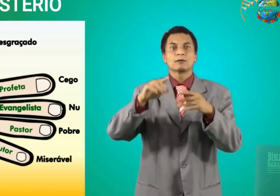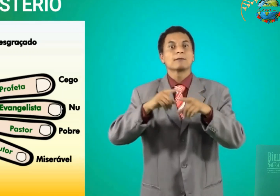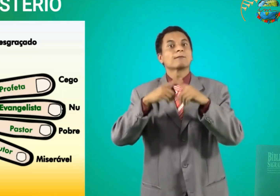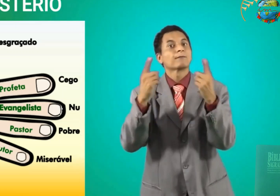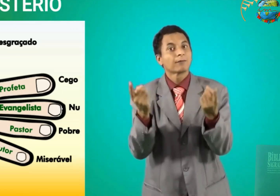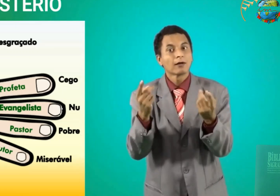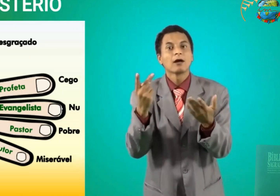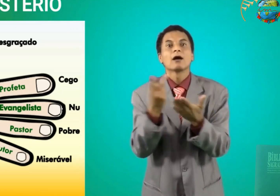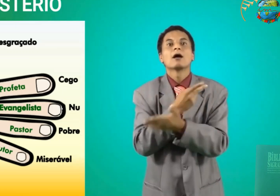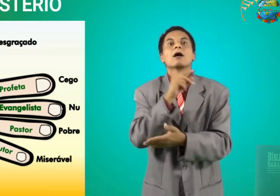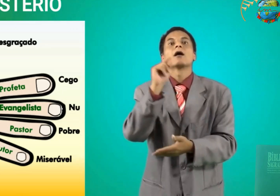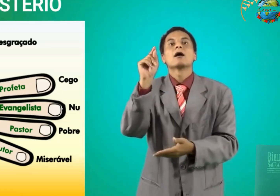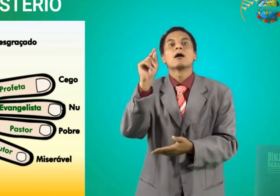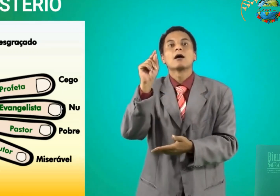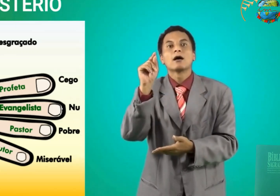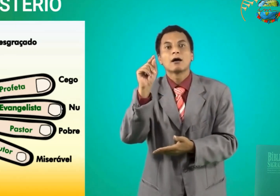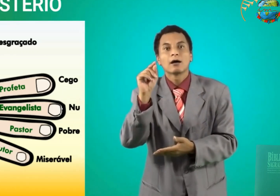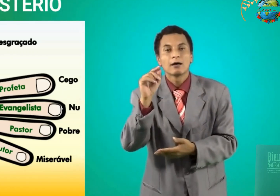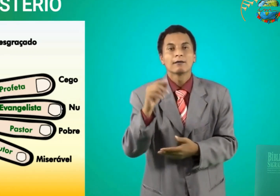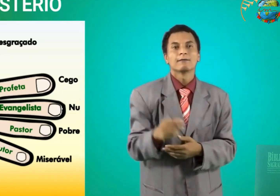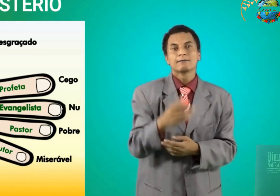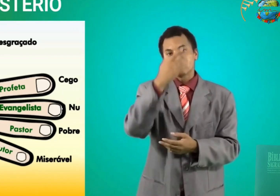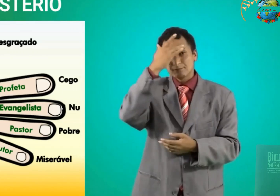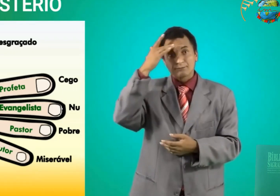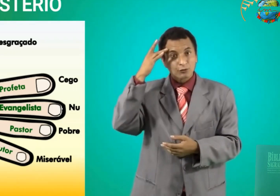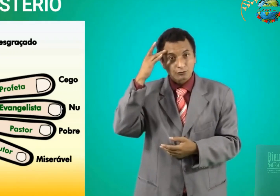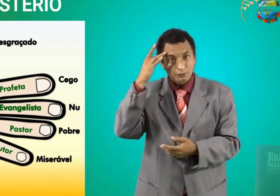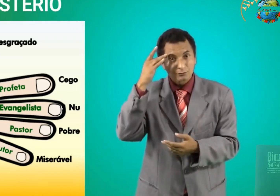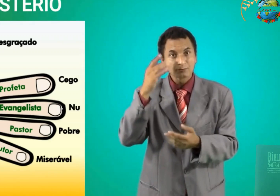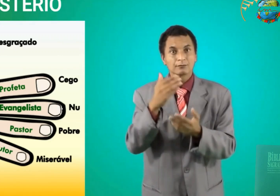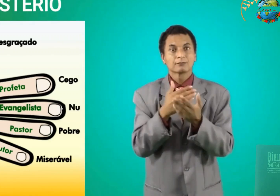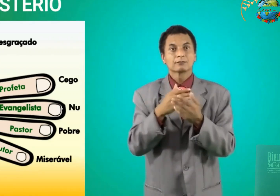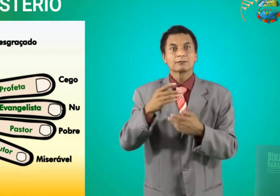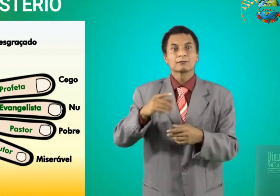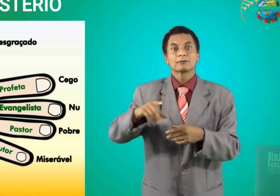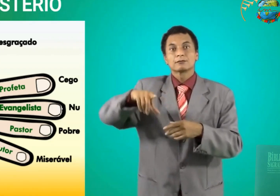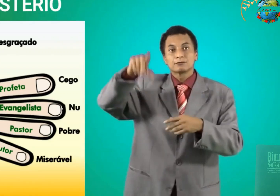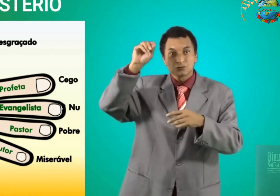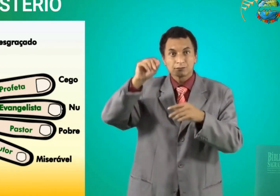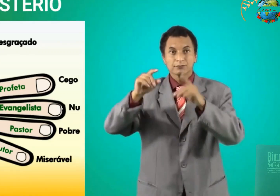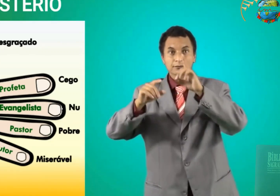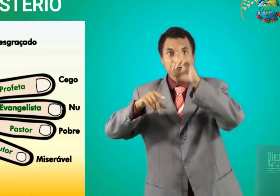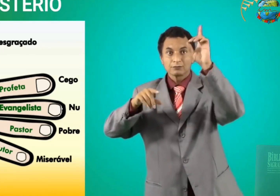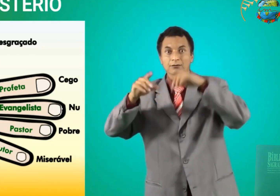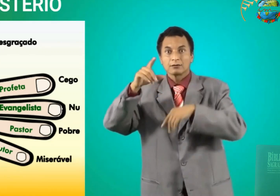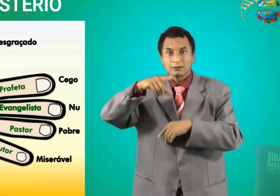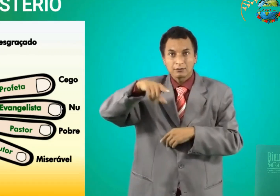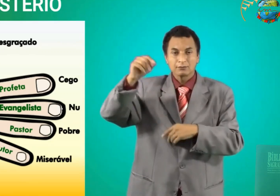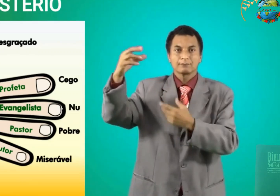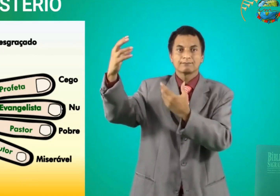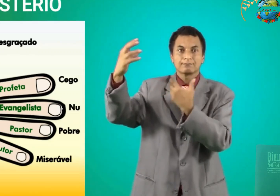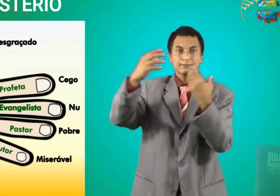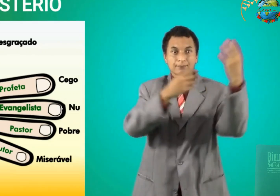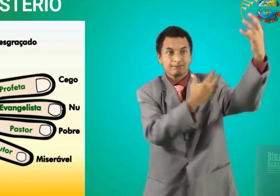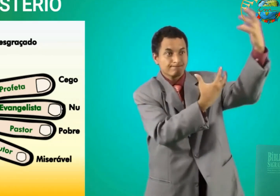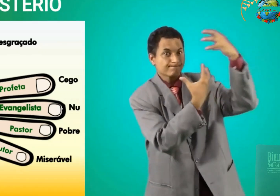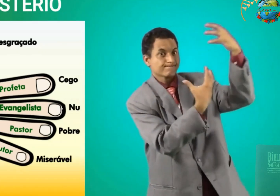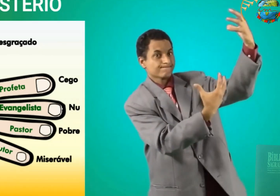com profundidade O doutor Mas o que acontece? Então a pessoa chamada para o ministério Quem Deus escolheu